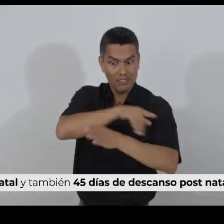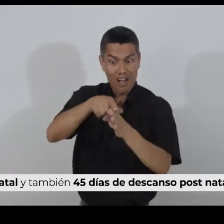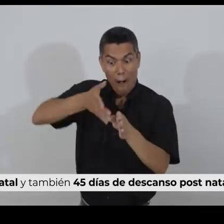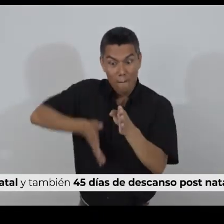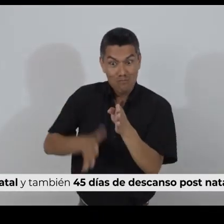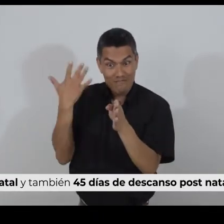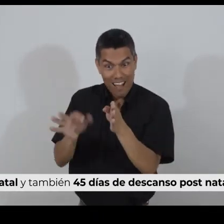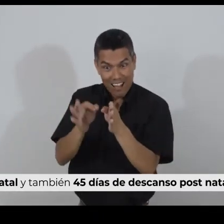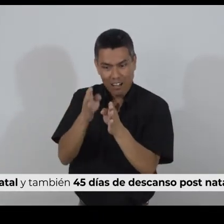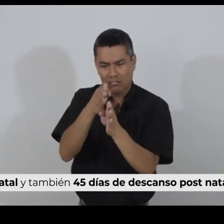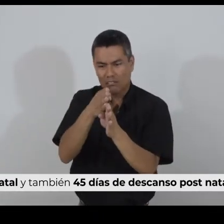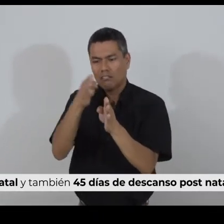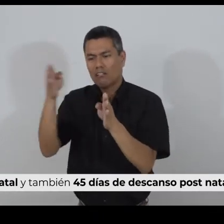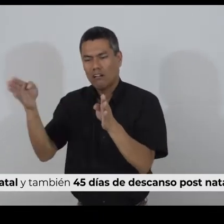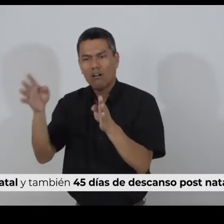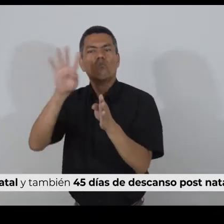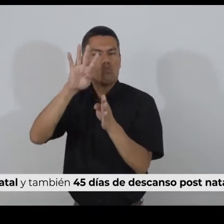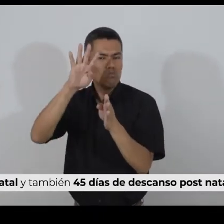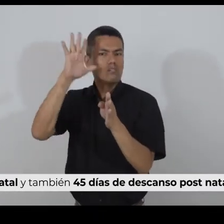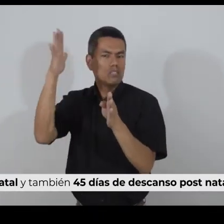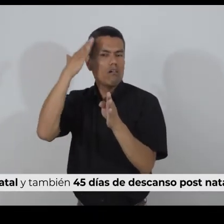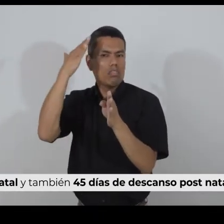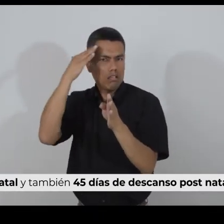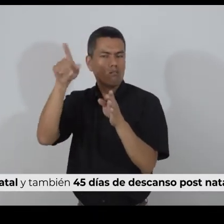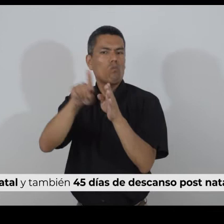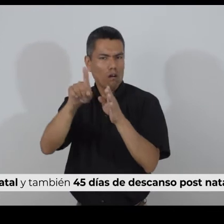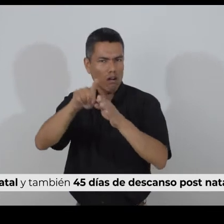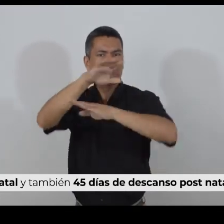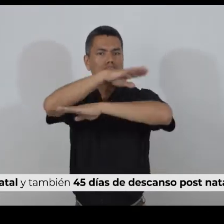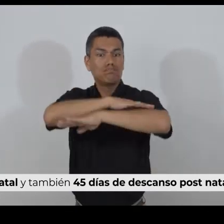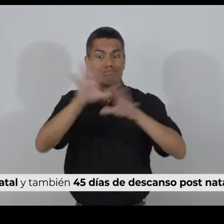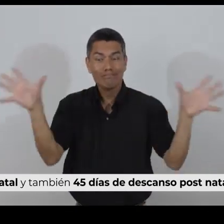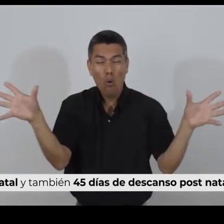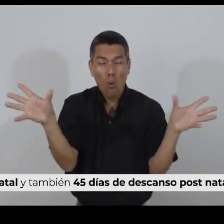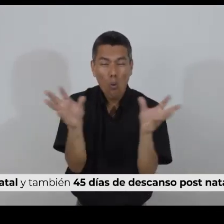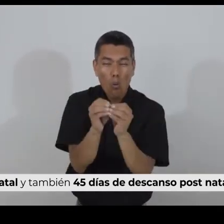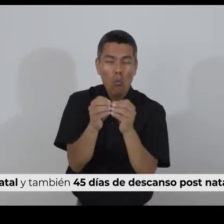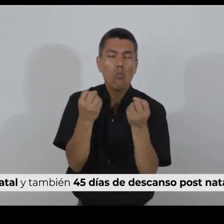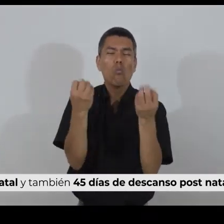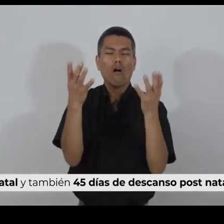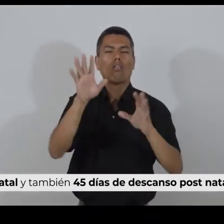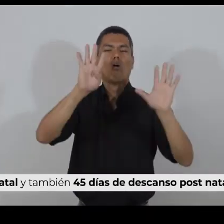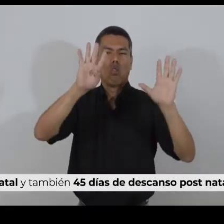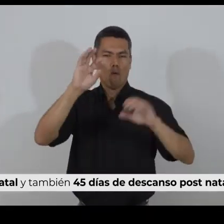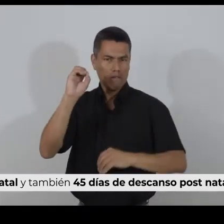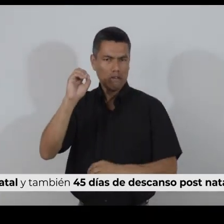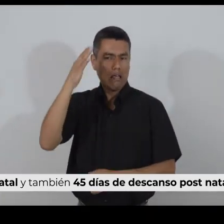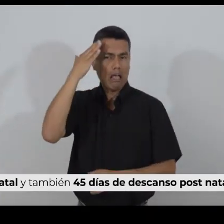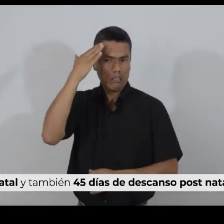Y también 45 días por descanso postnatal. En